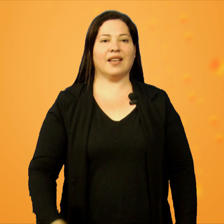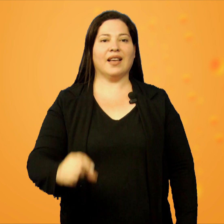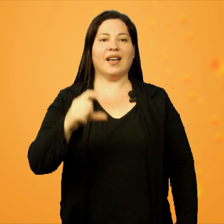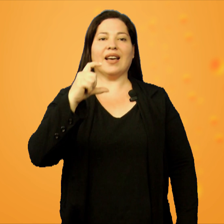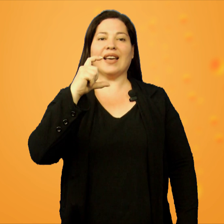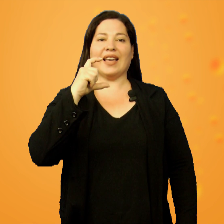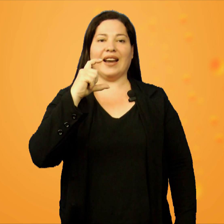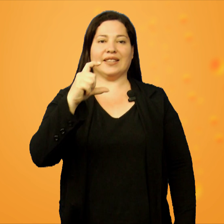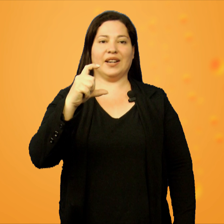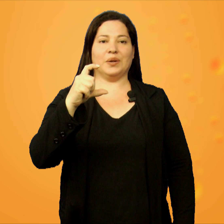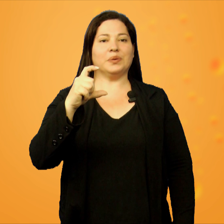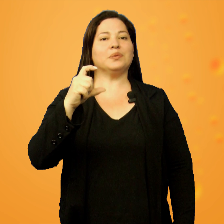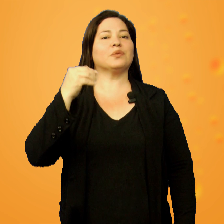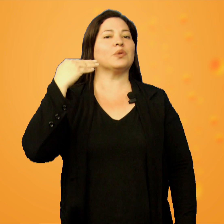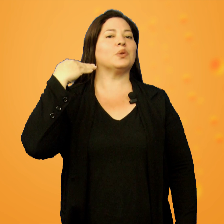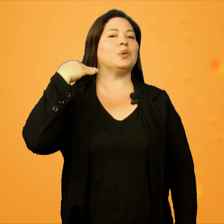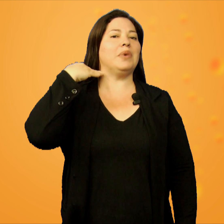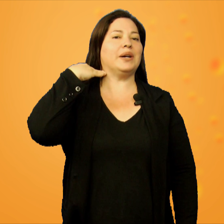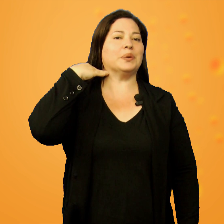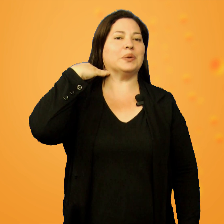Cartão do banco.